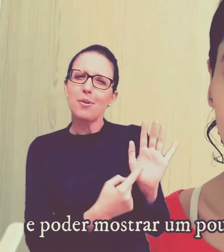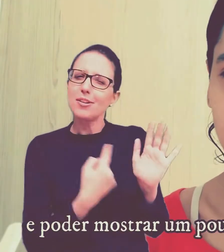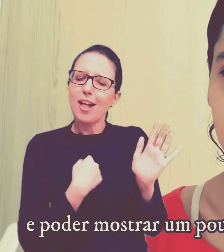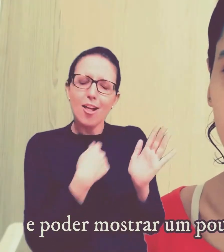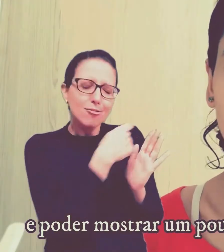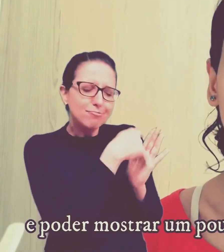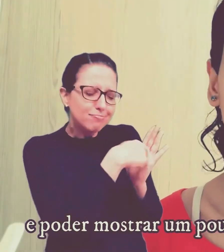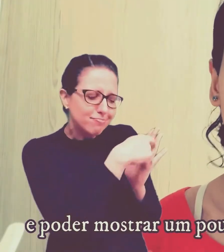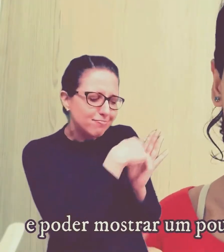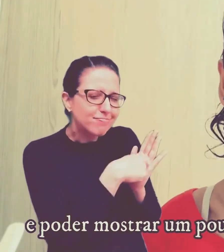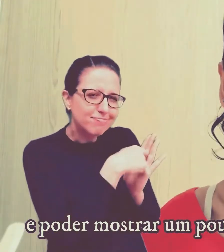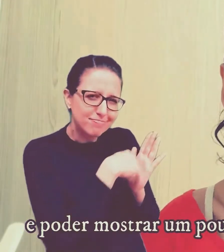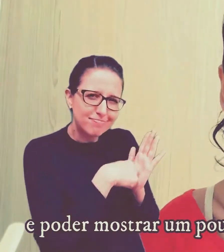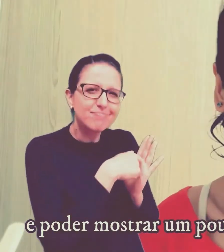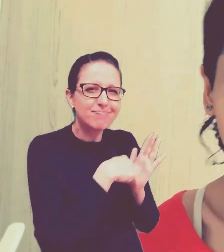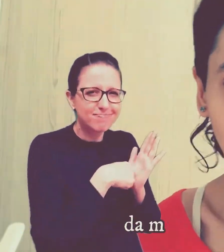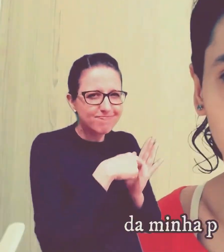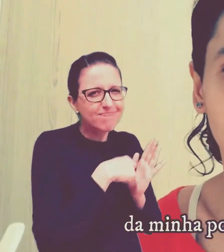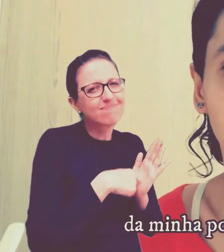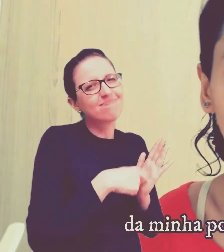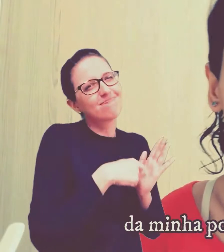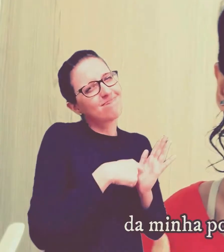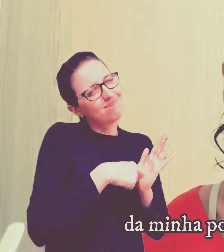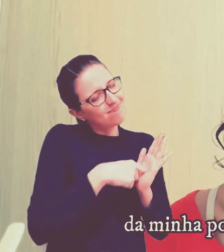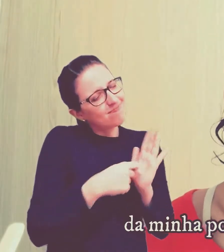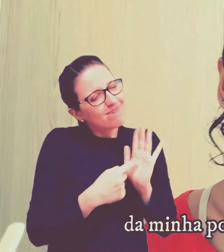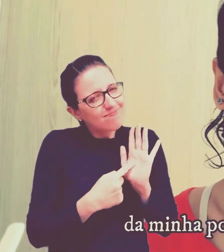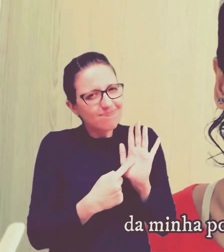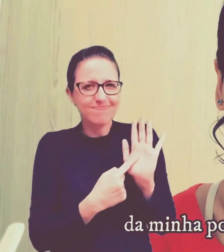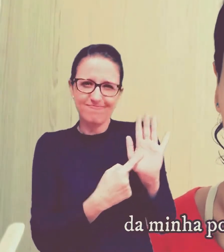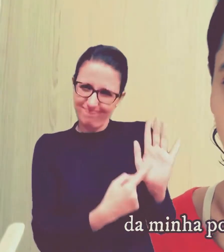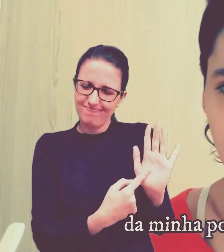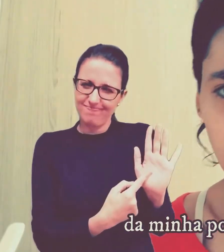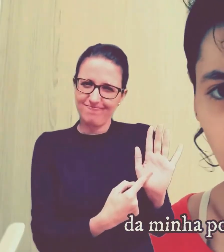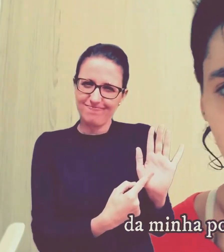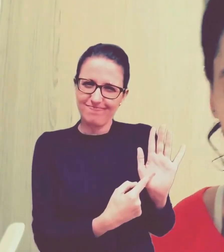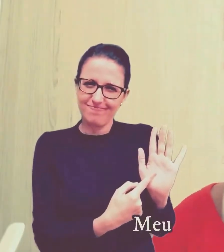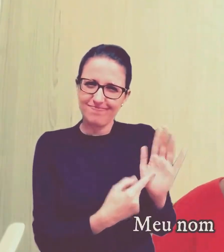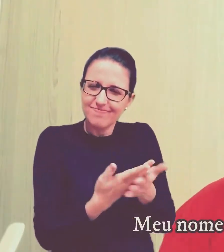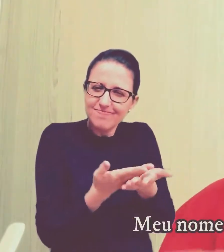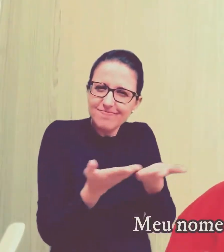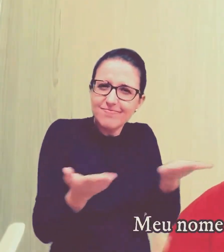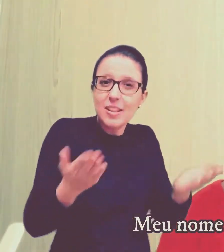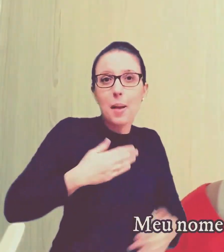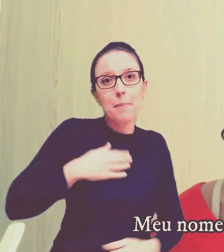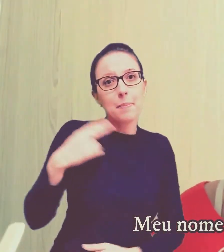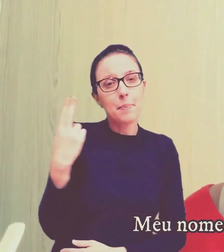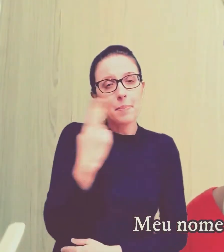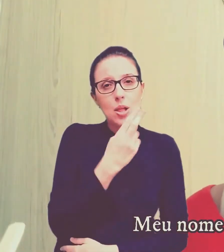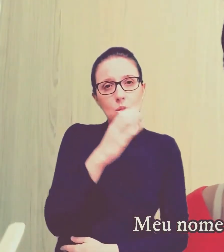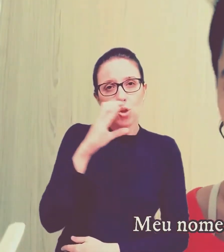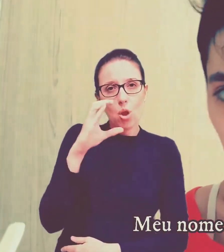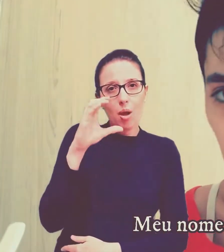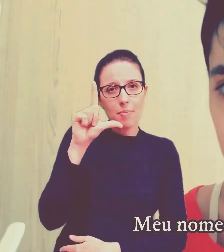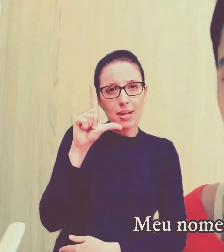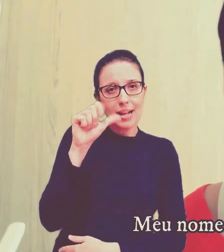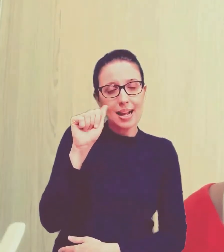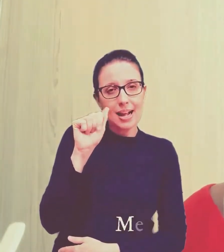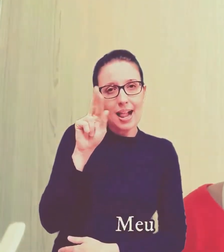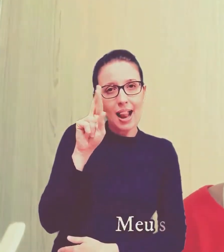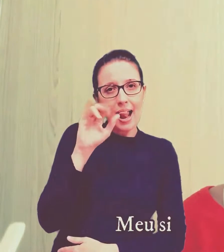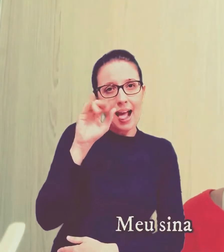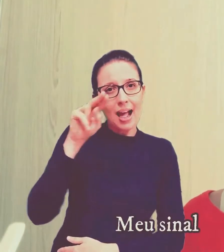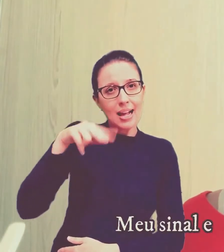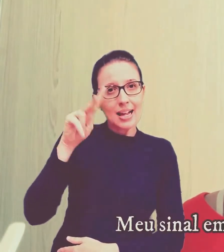um pouquinho do que eu queria ajudar no poesia para vocês, meu nome é Karim Damar,